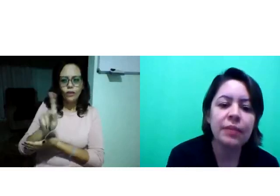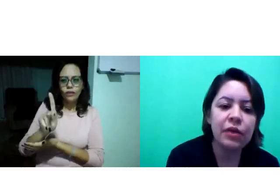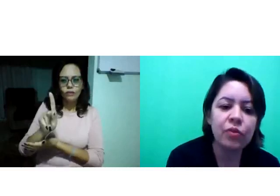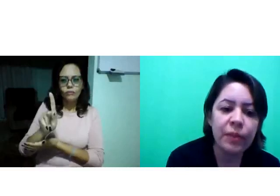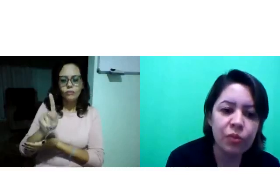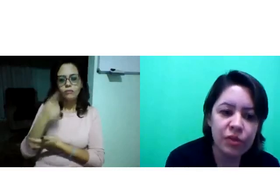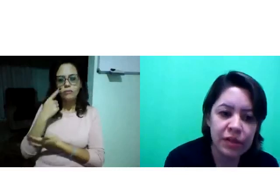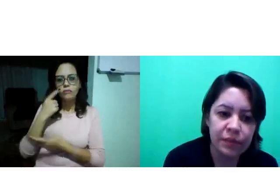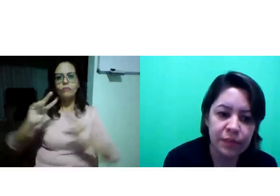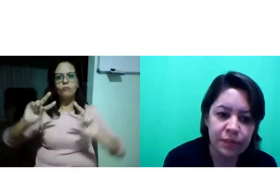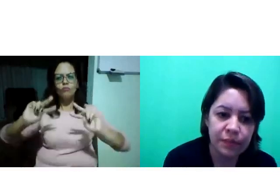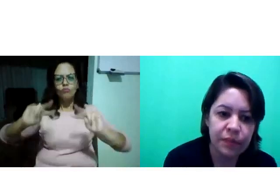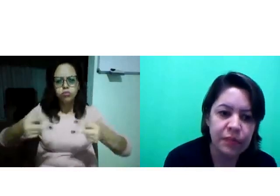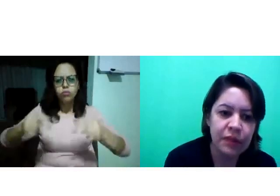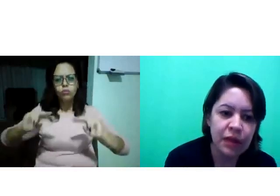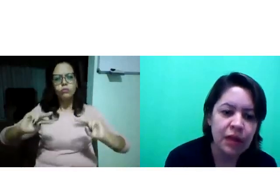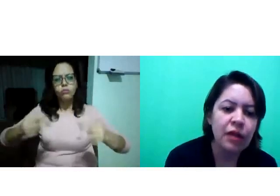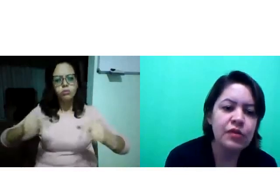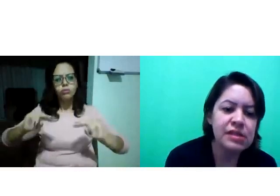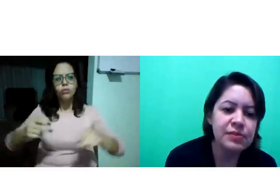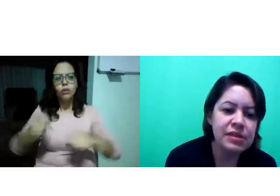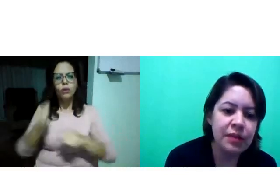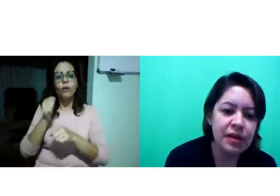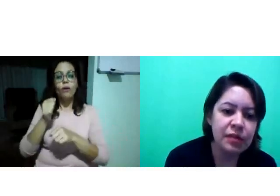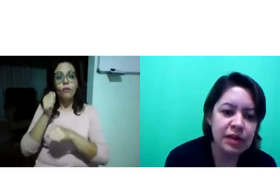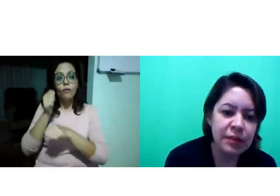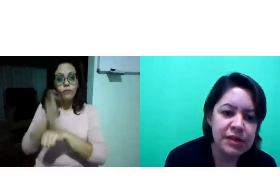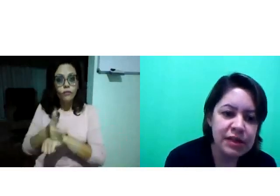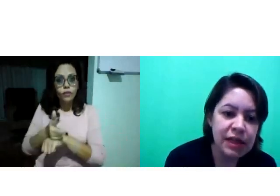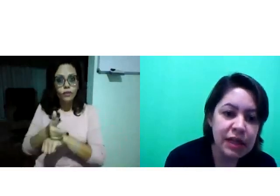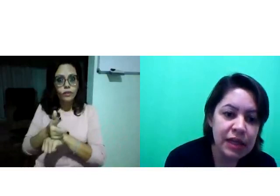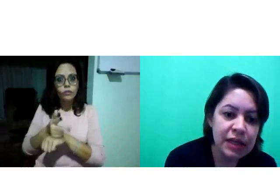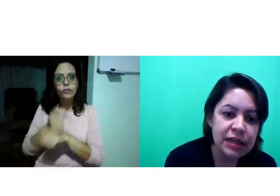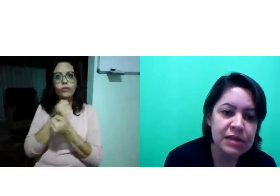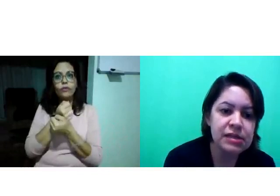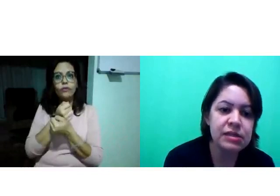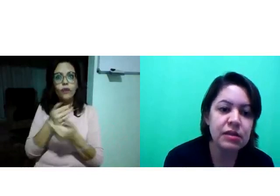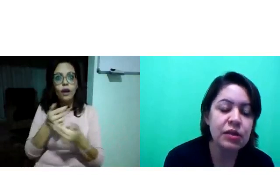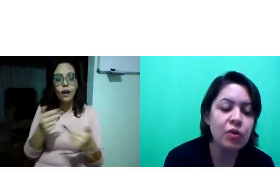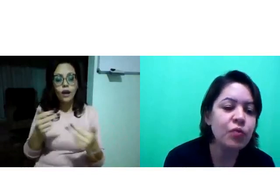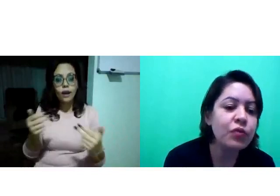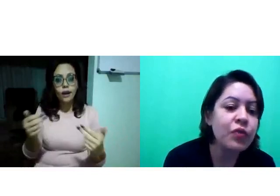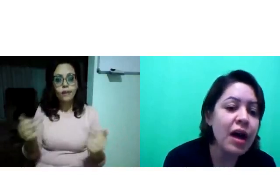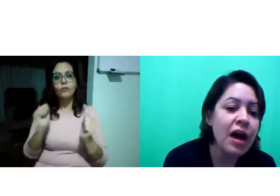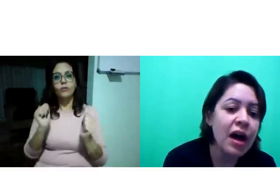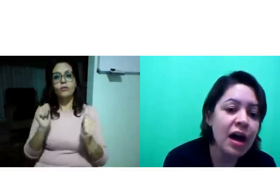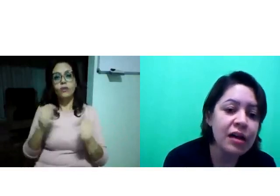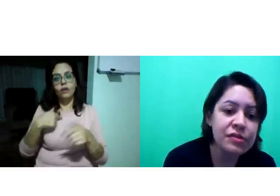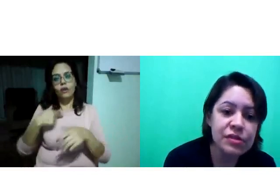também o e-book. Vocês perceberam que tem bastante links com